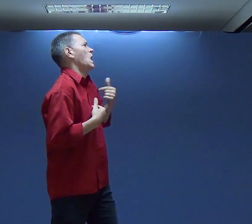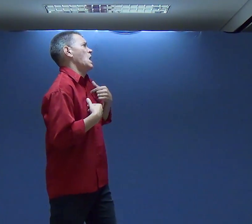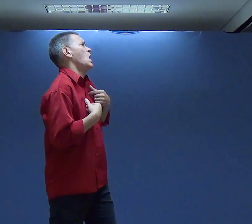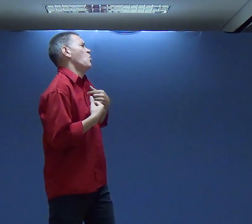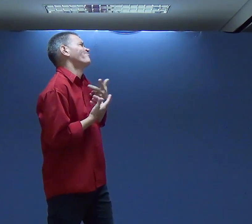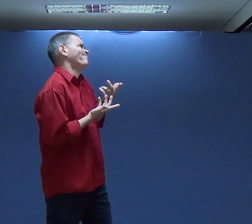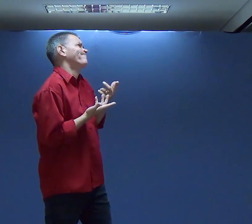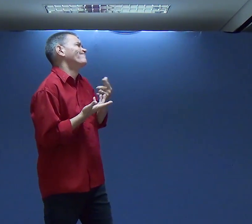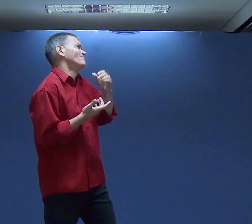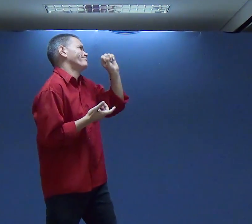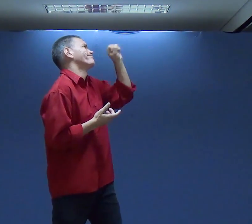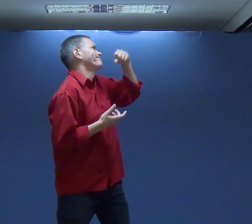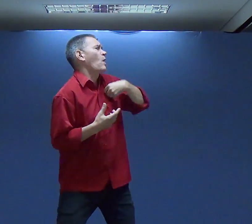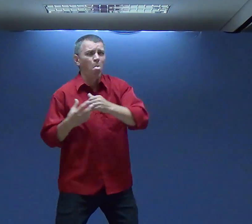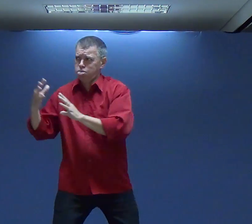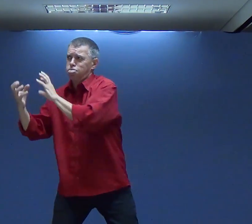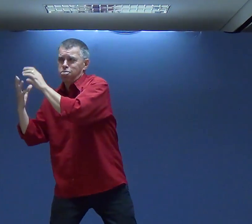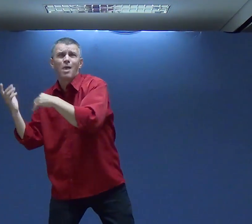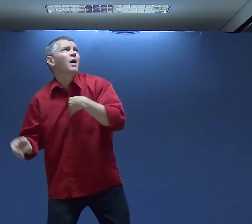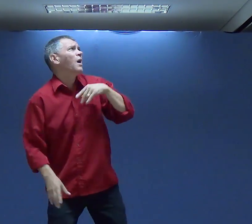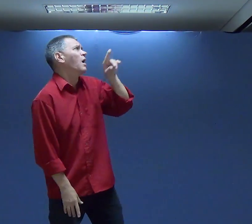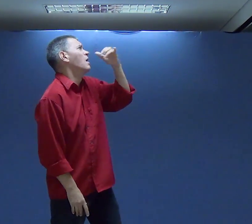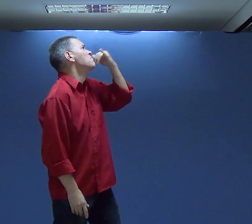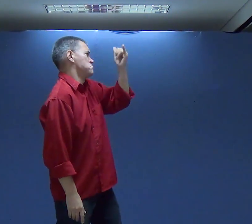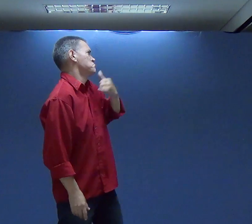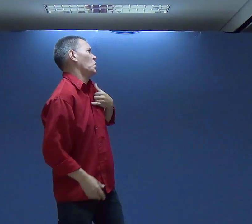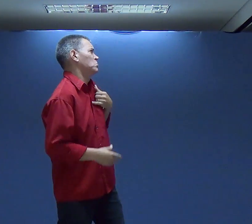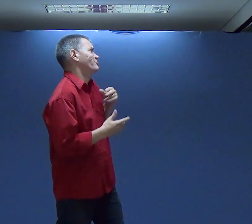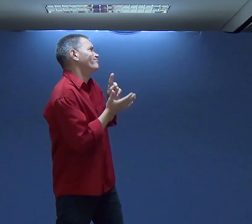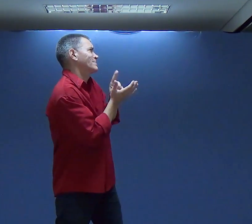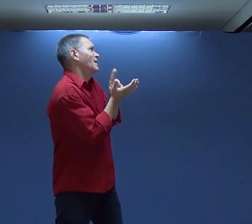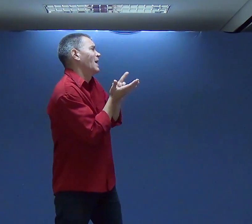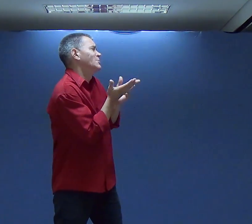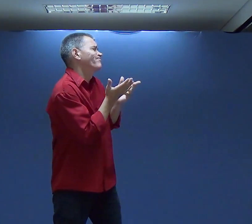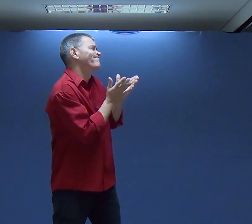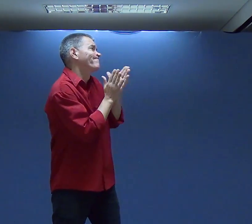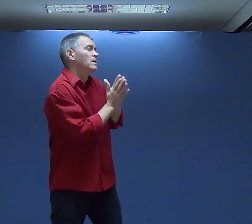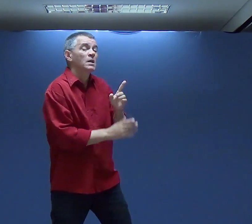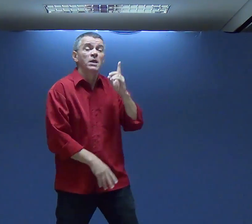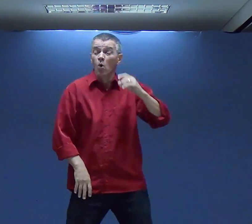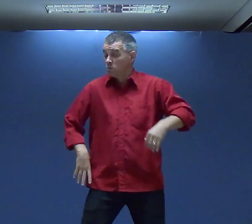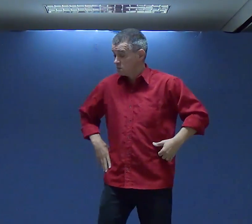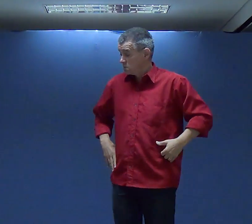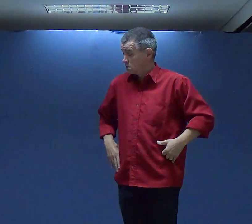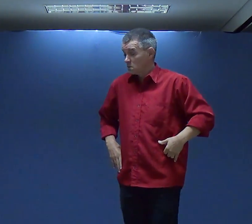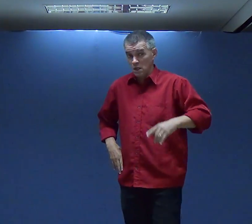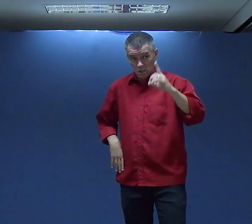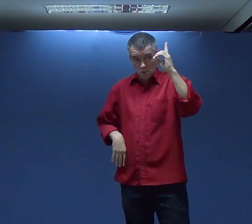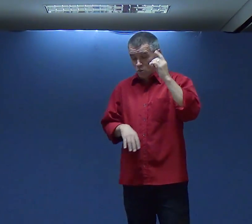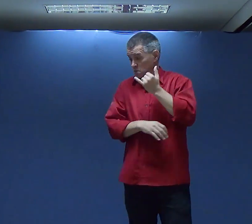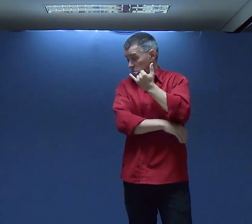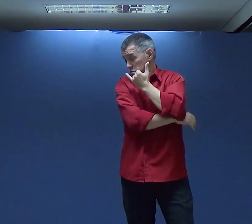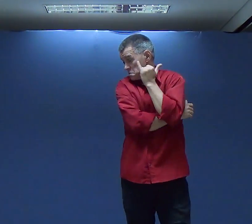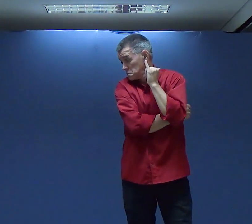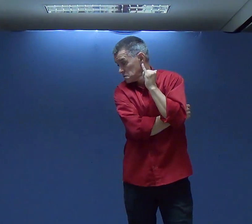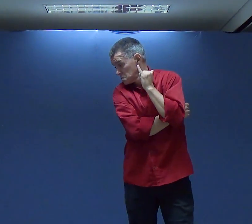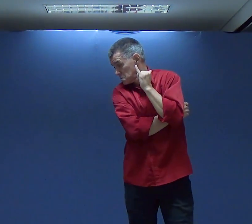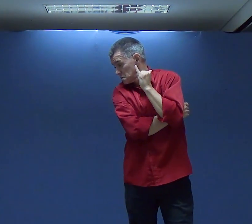perdoe Aquela pessoa É entregada É impossível Perdoe a mim Eu tive um problema Com ela Porque ela é